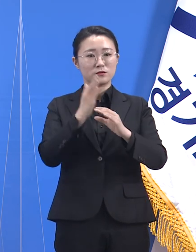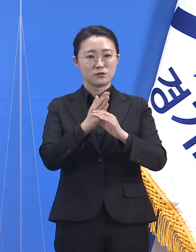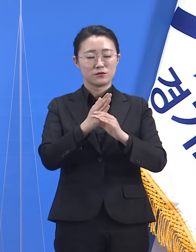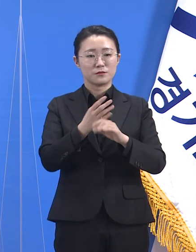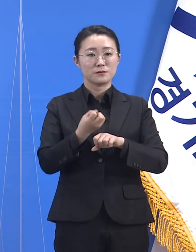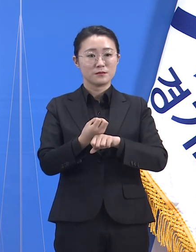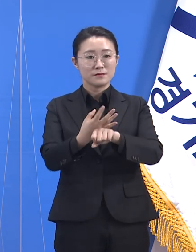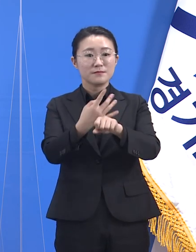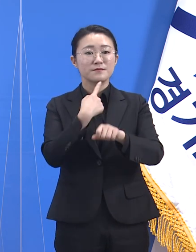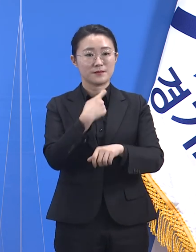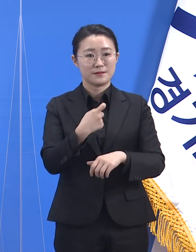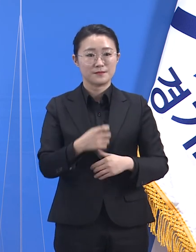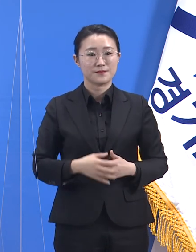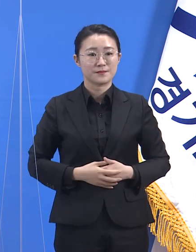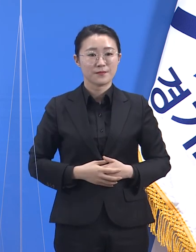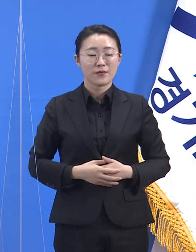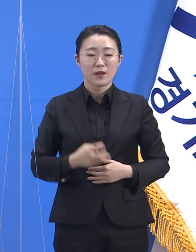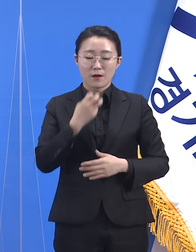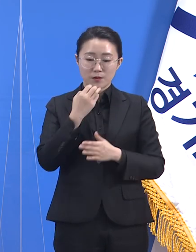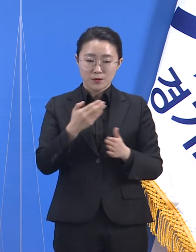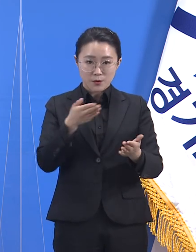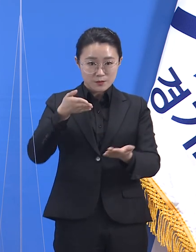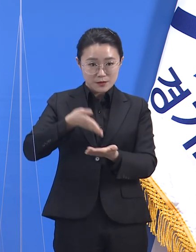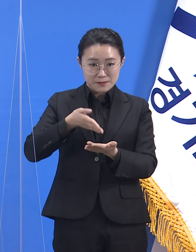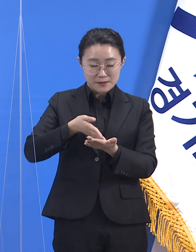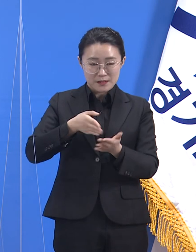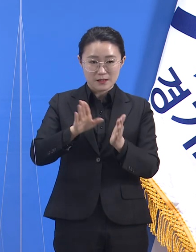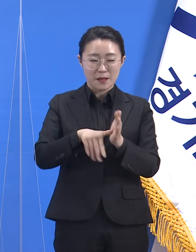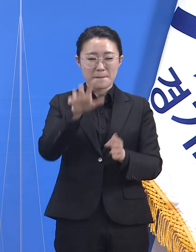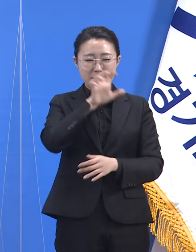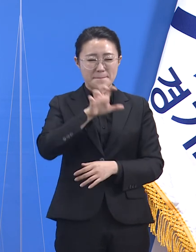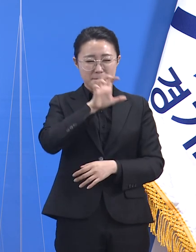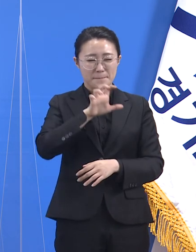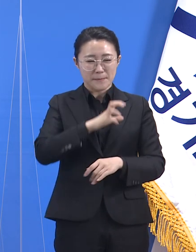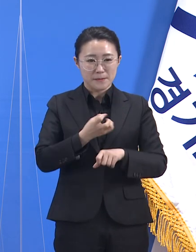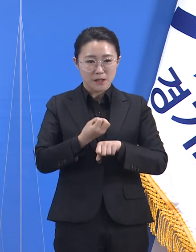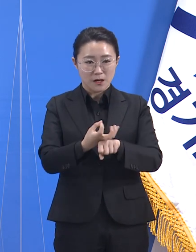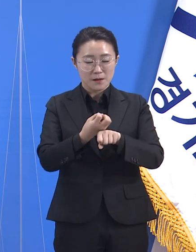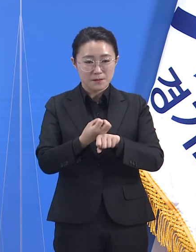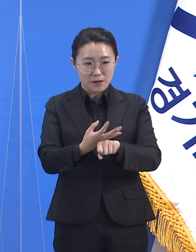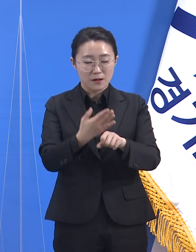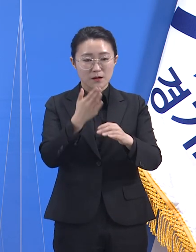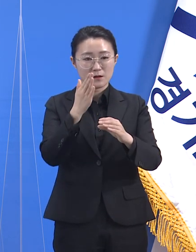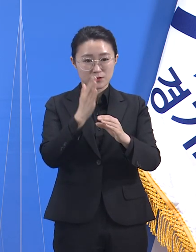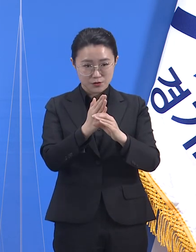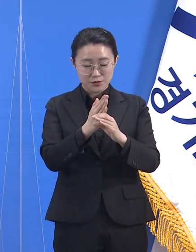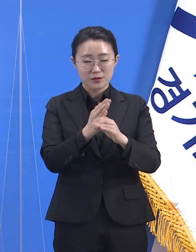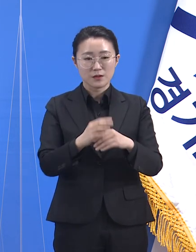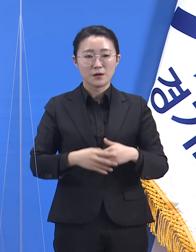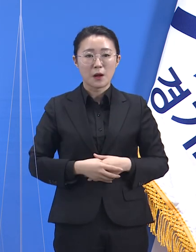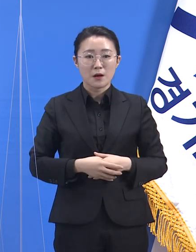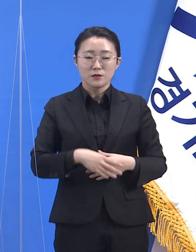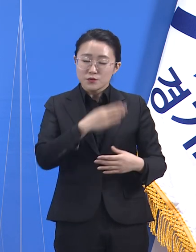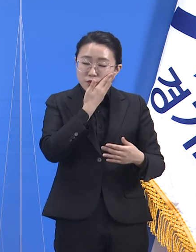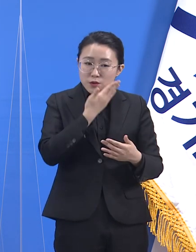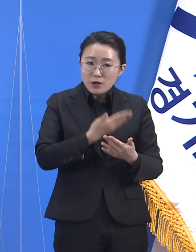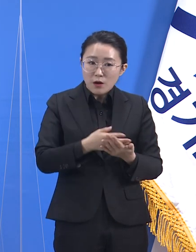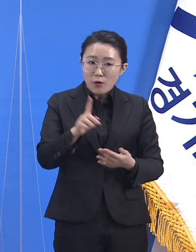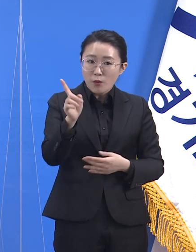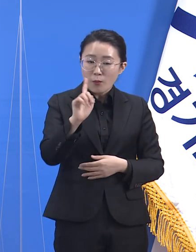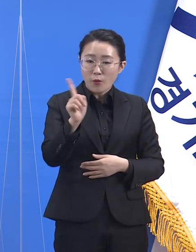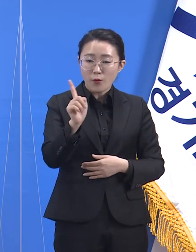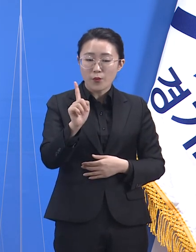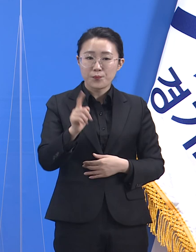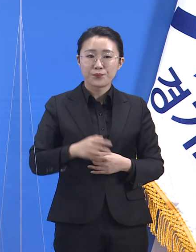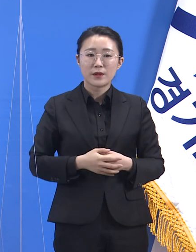경기도 브리핑 시간을 통해 반복적으로 말씀드리지만 이것이 핵심입니다. 정부가 설명하는